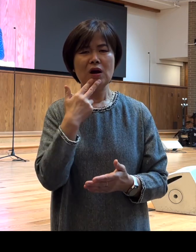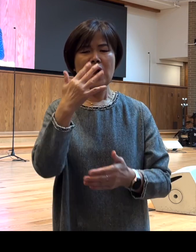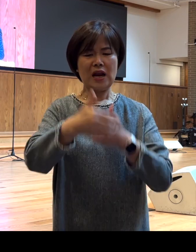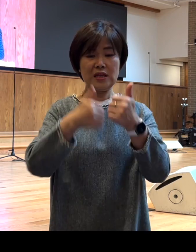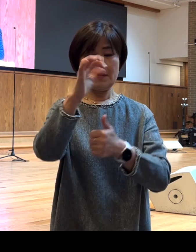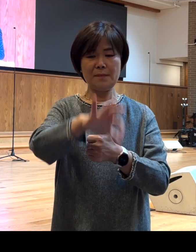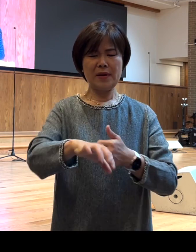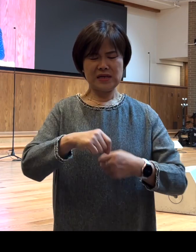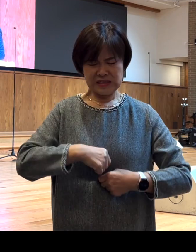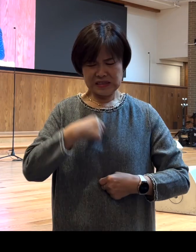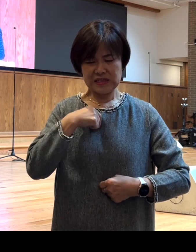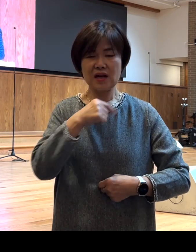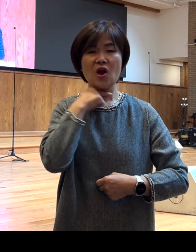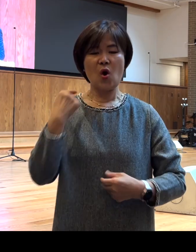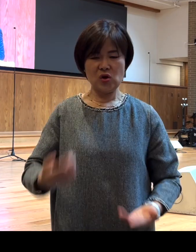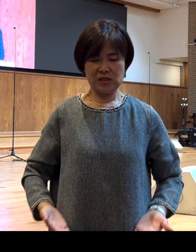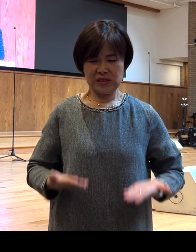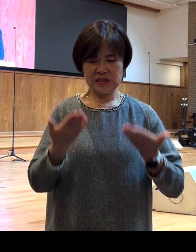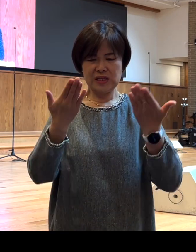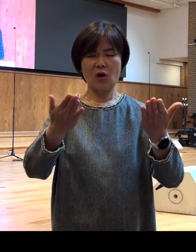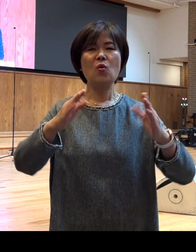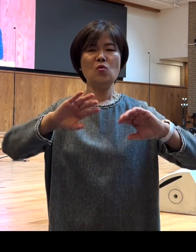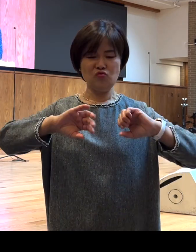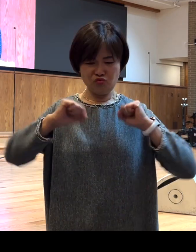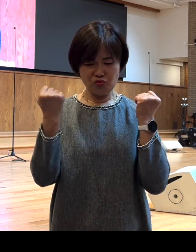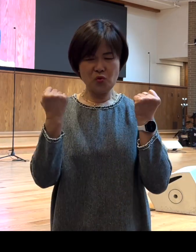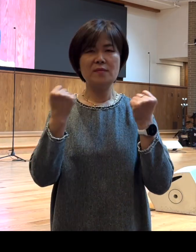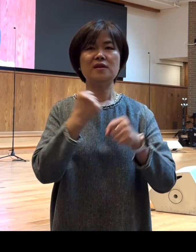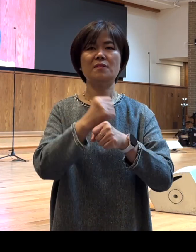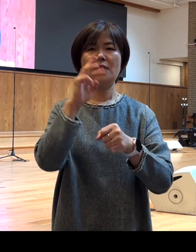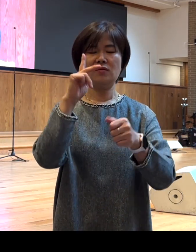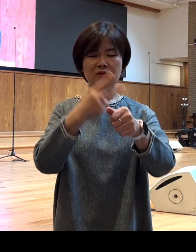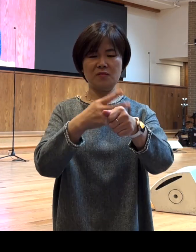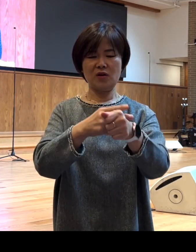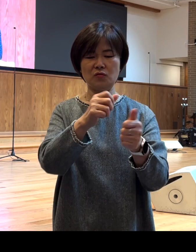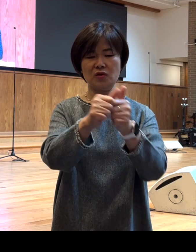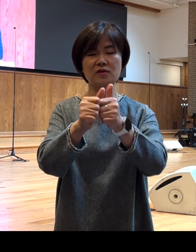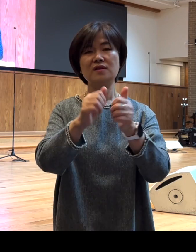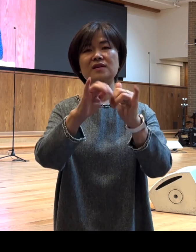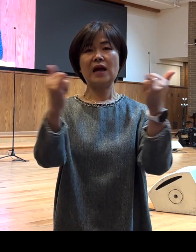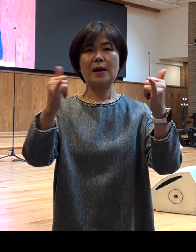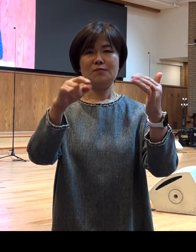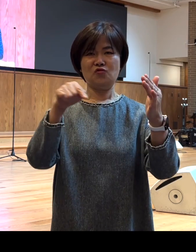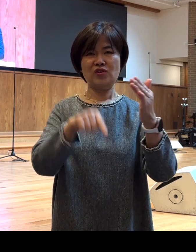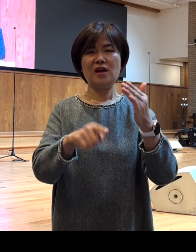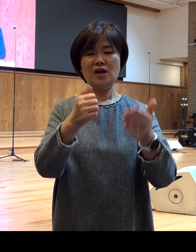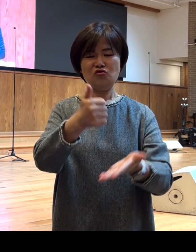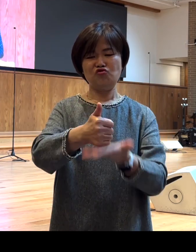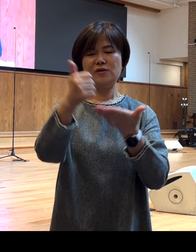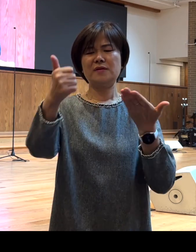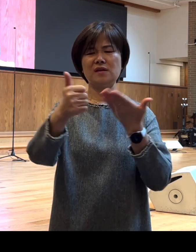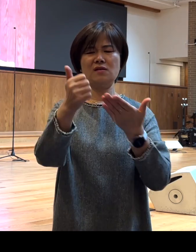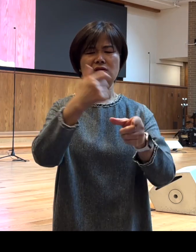신실하게 헌신하고 순종하면서 바울과 동역했던 사람들 중에 그럼 주님께서 더 크게 더